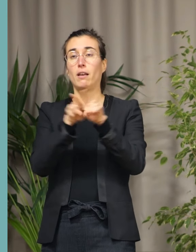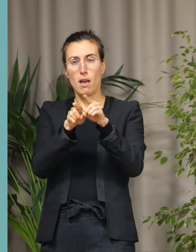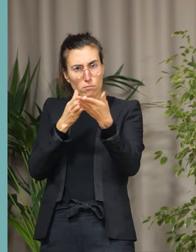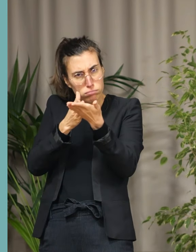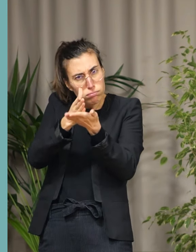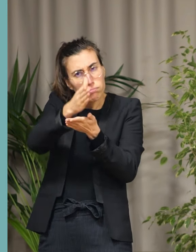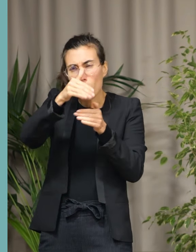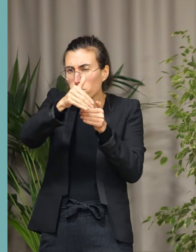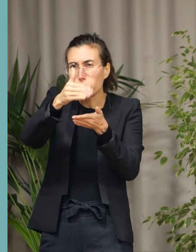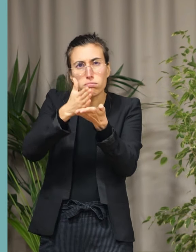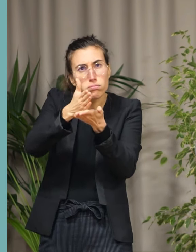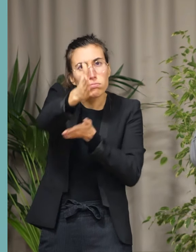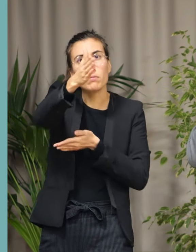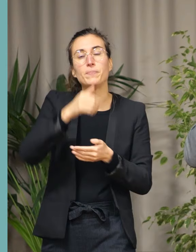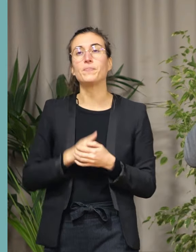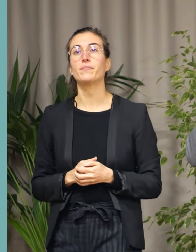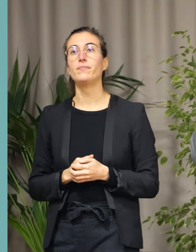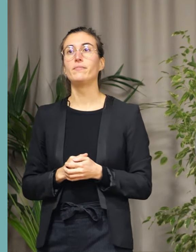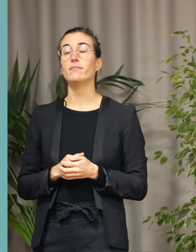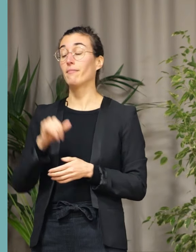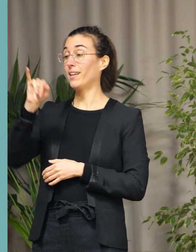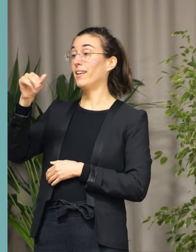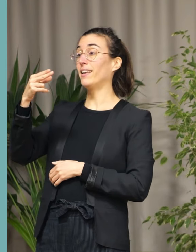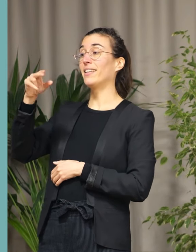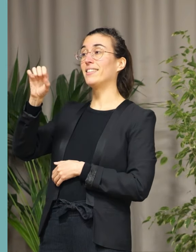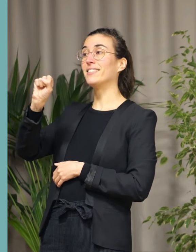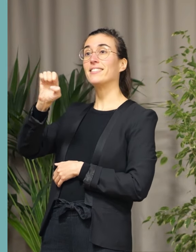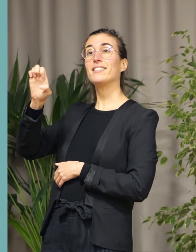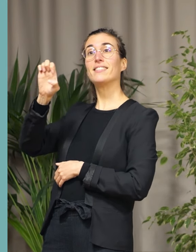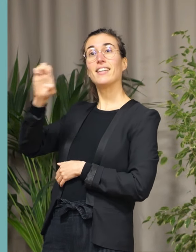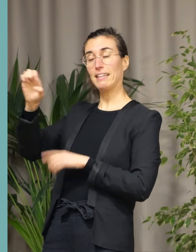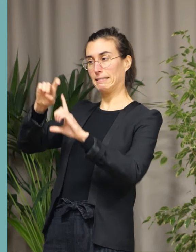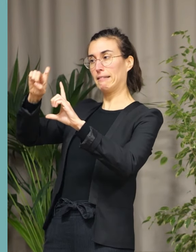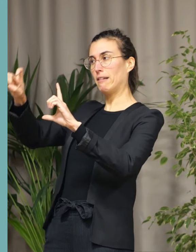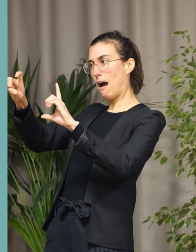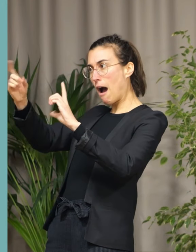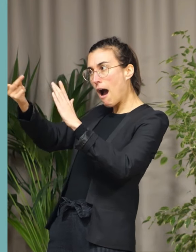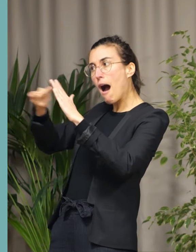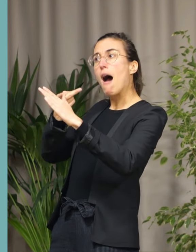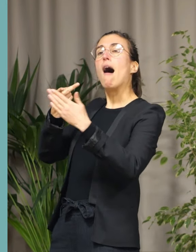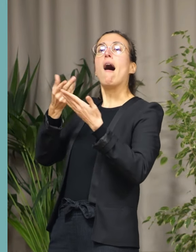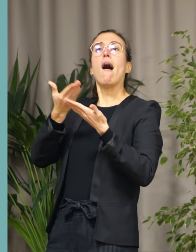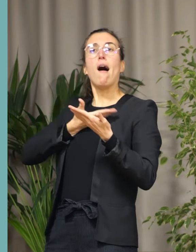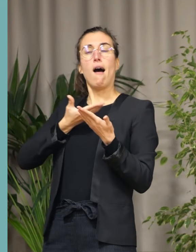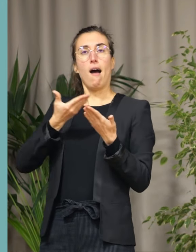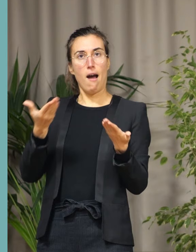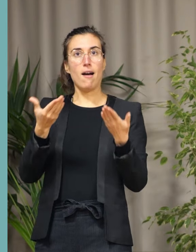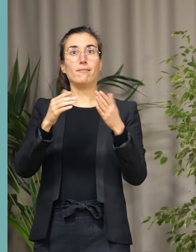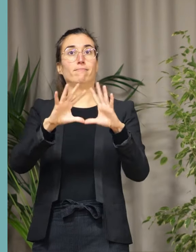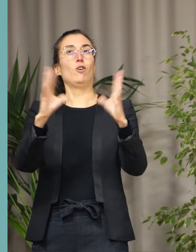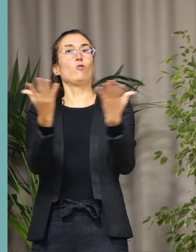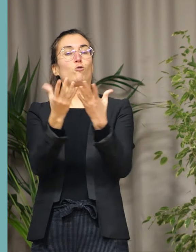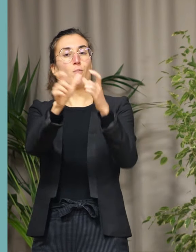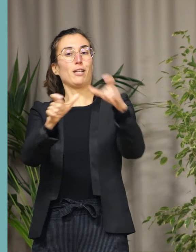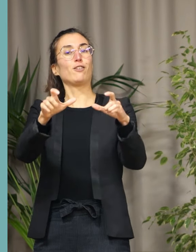l'INSEE vient de rendre sa copie. Saint-Barthélemy-d'Anjou compte à ce jour 9 433 habitants.